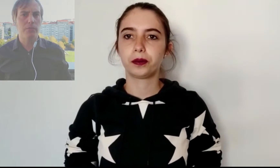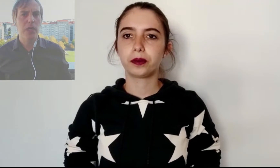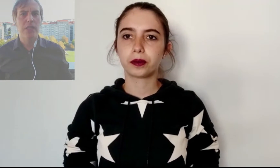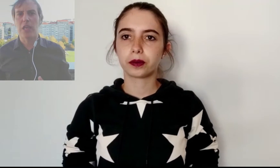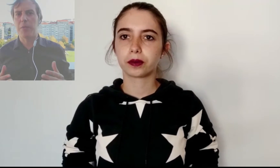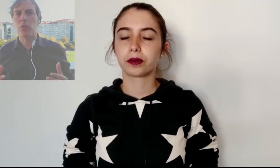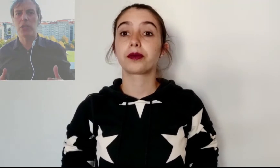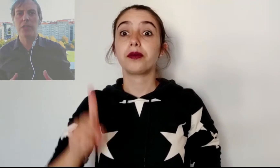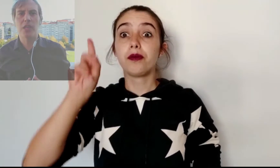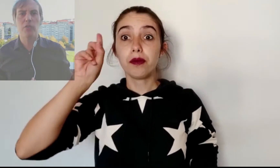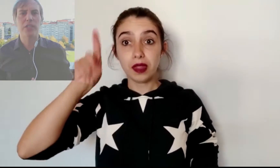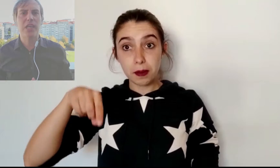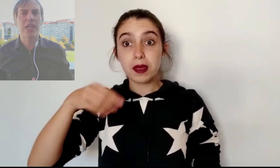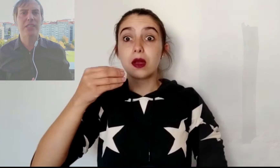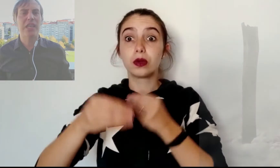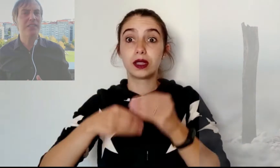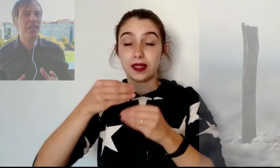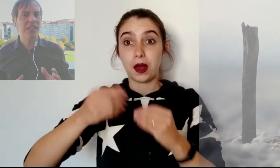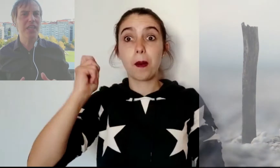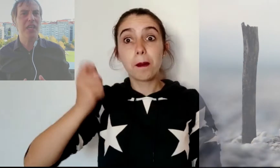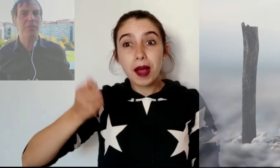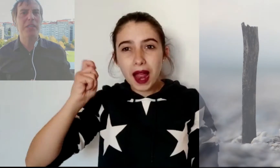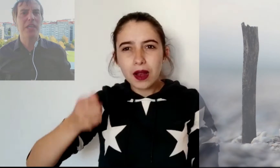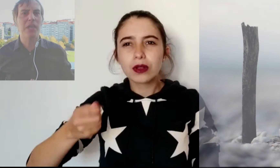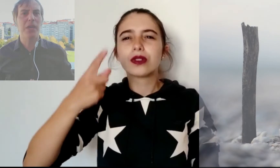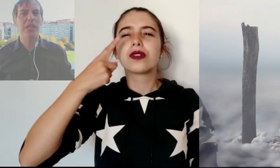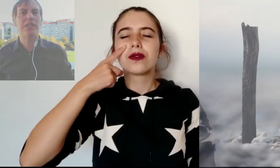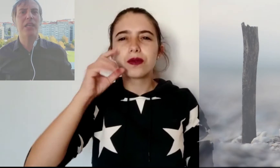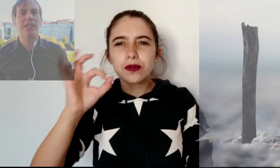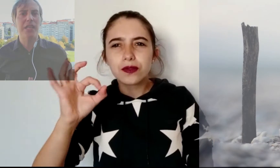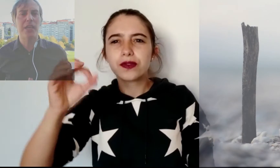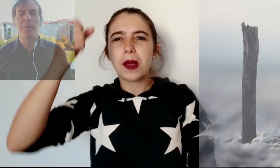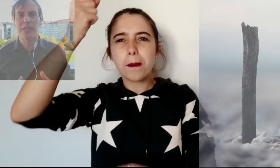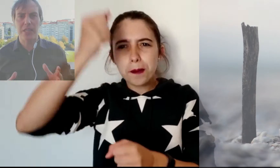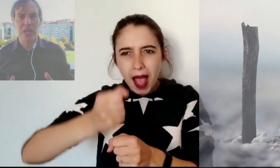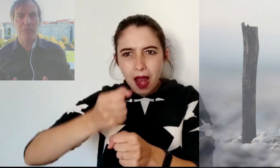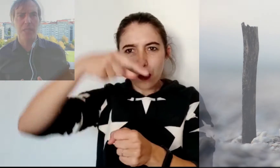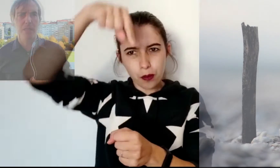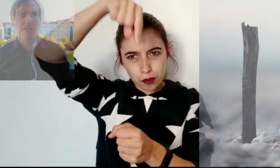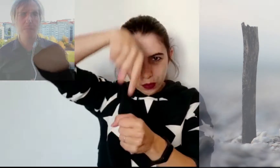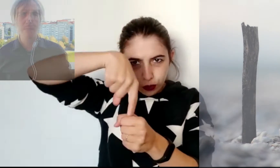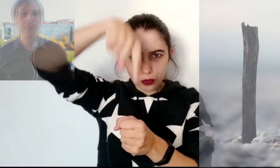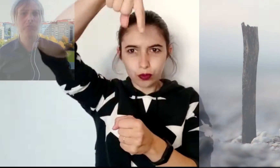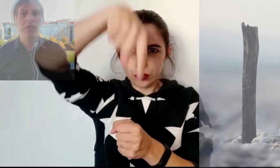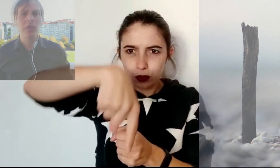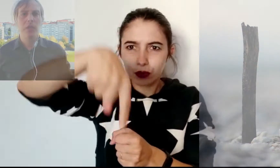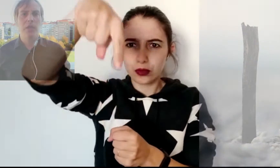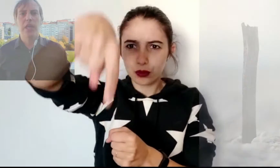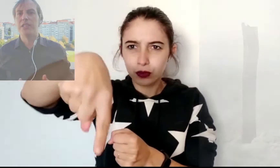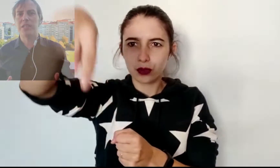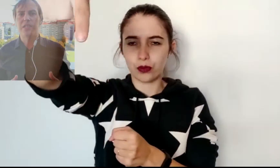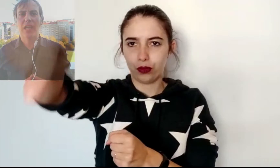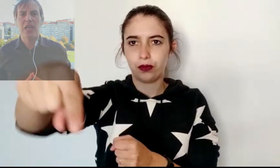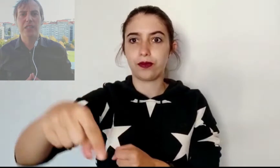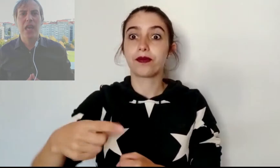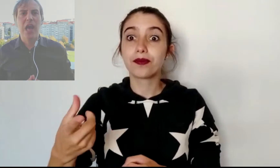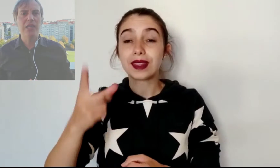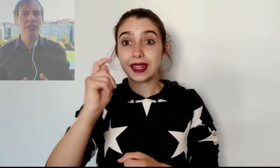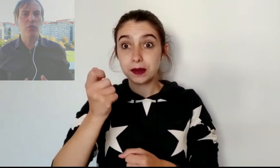También utilizaron estacas estratégicamente clavadas en la Tierra verticalmente. Estas estacas han sido